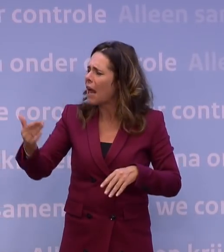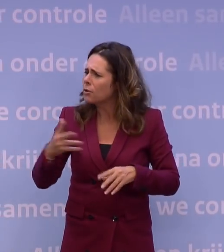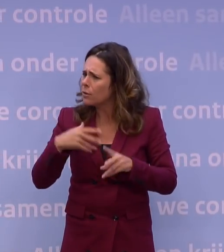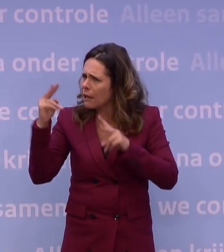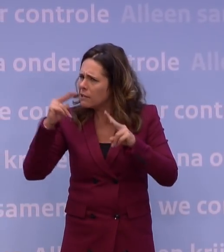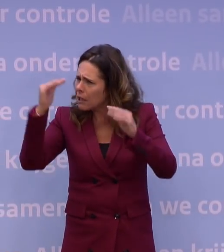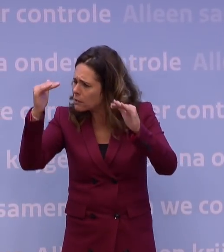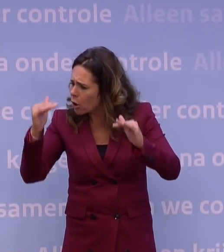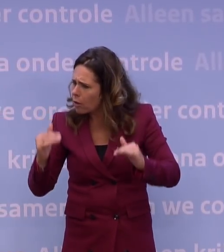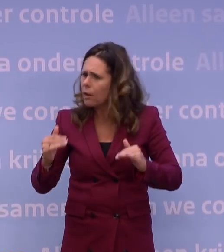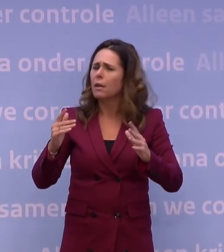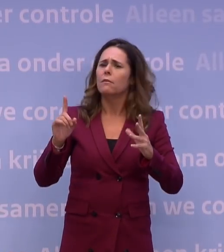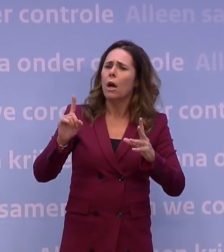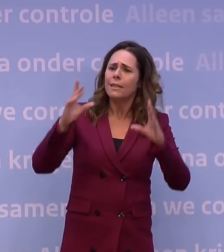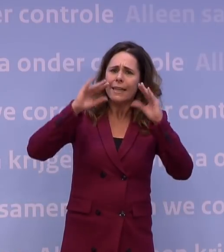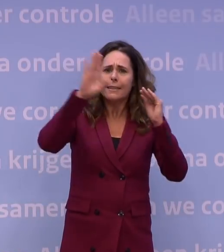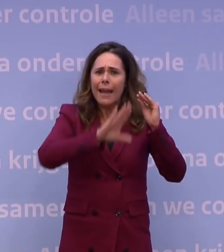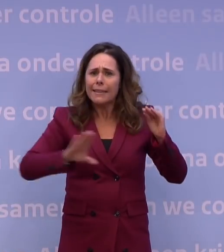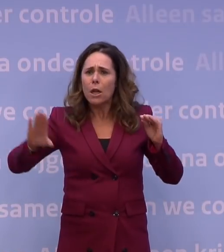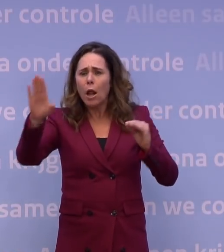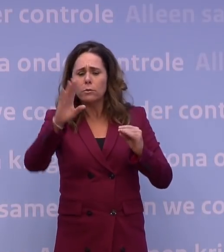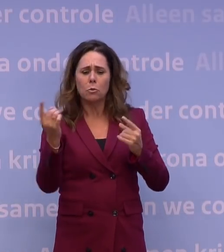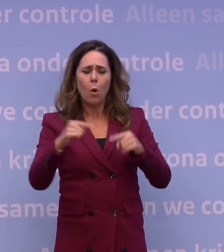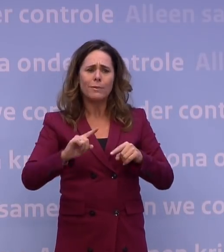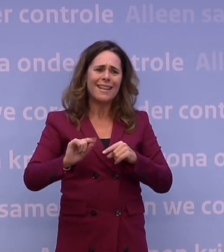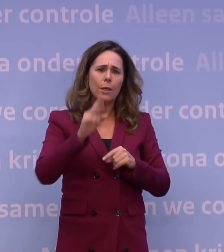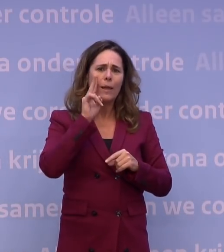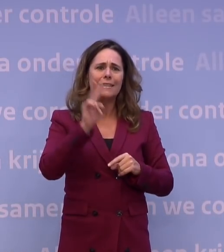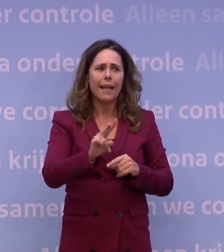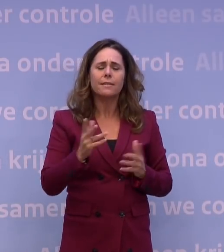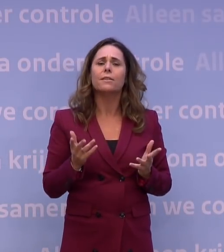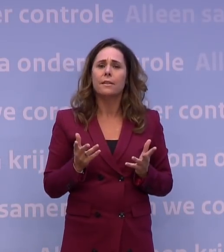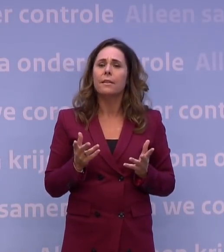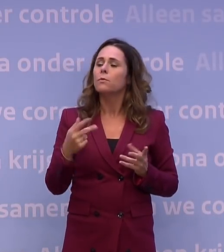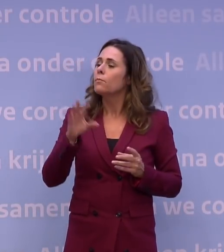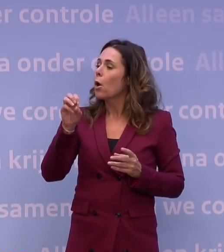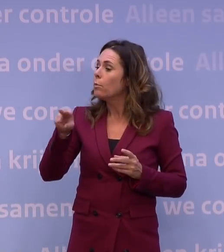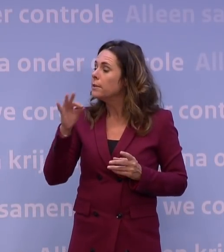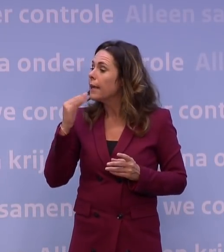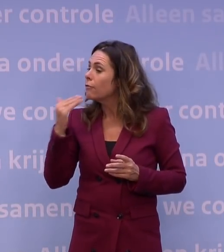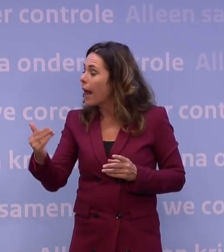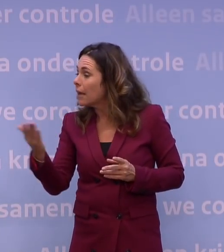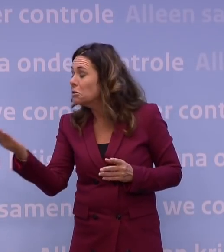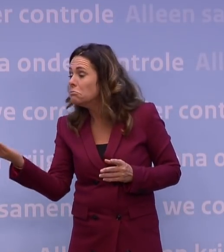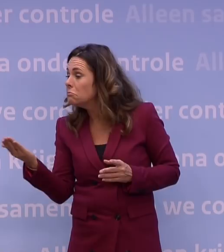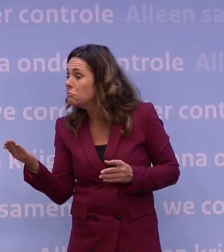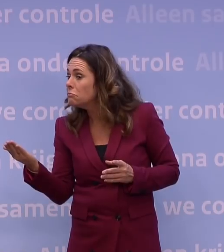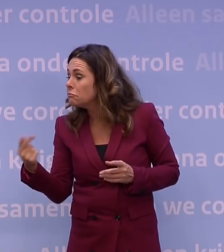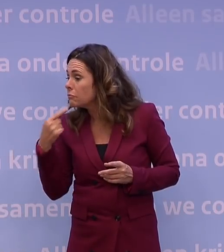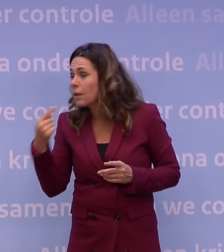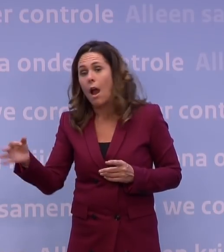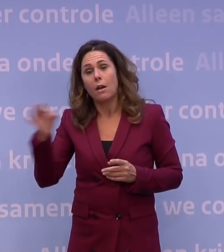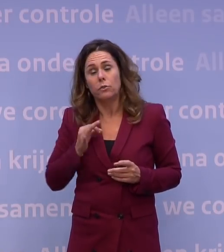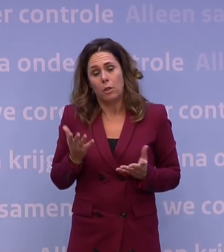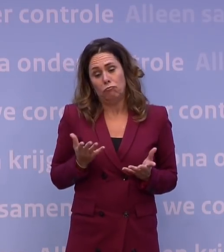inzichten ook uit andere landen op dit moment in Nederland tot een nieuw inzicht moeten leiden. Dan hebben het OMT om advies gevraagd. Dan heeft het OMT gezegd, nou ja, ons is niet gebleken dat daar